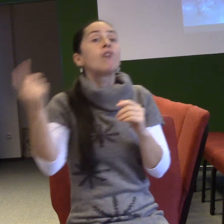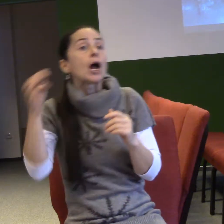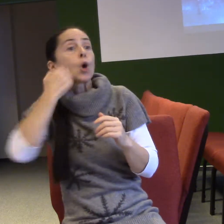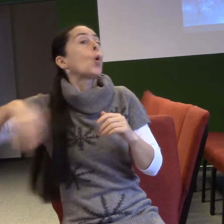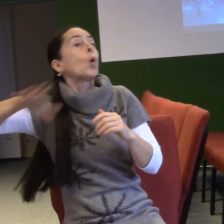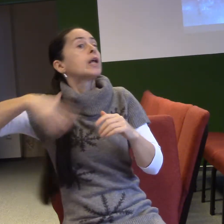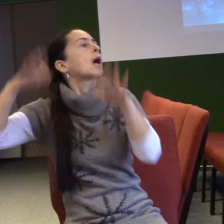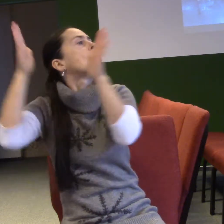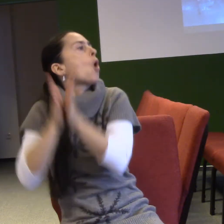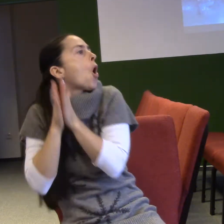modlili.